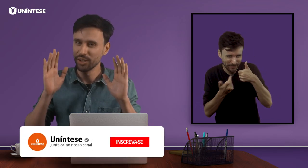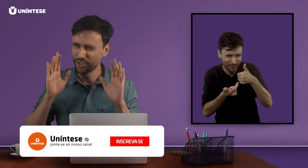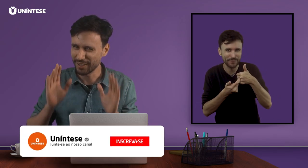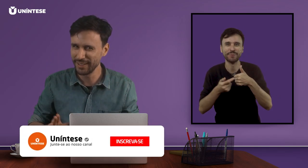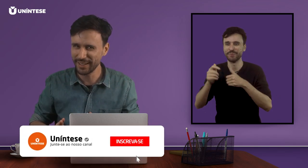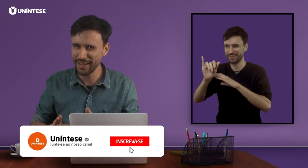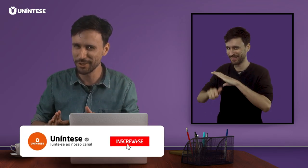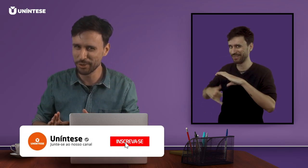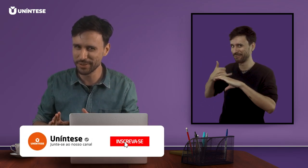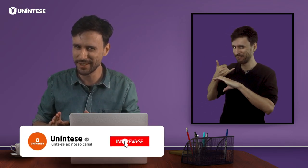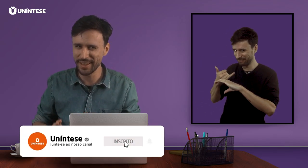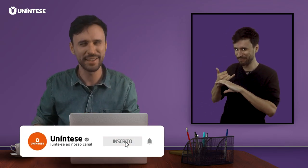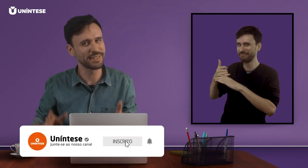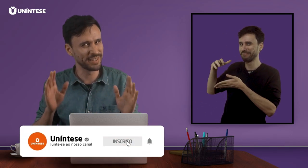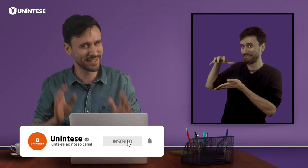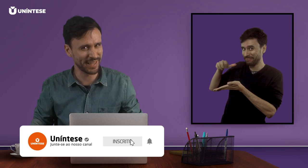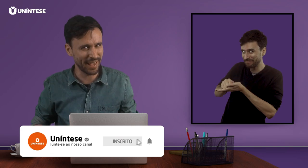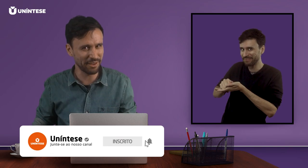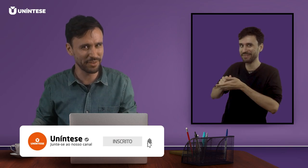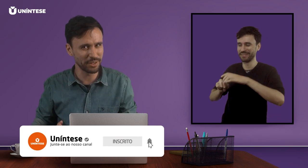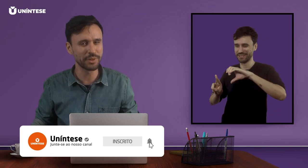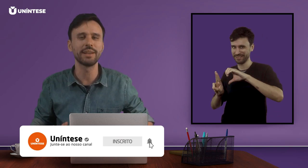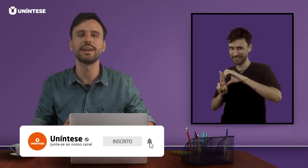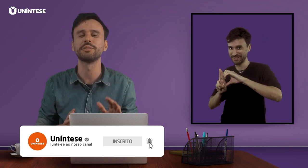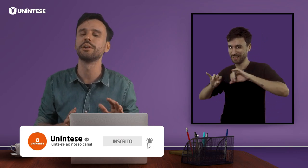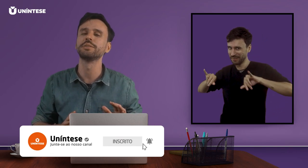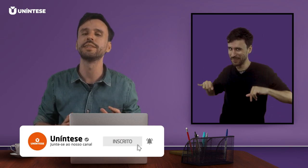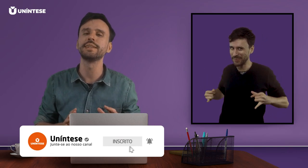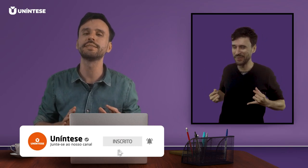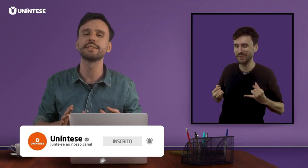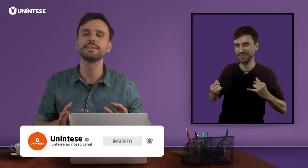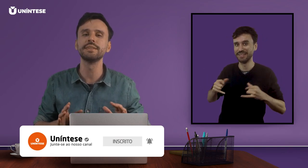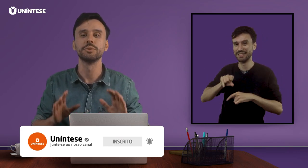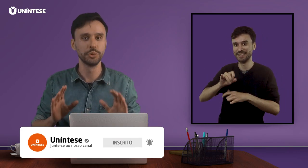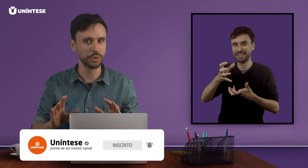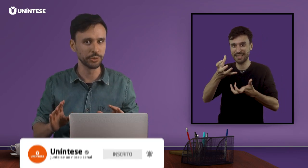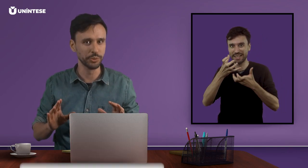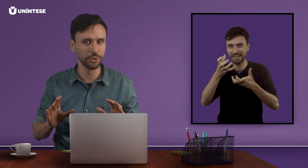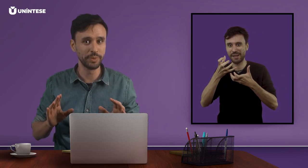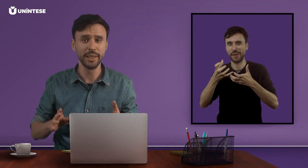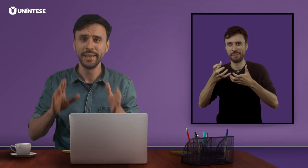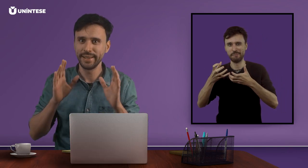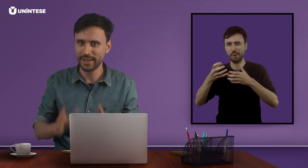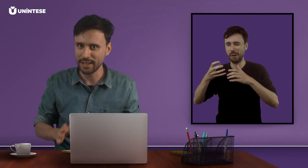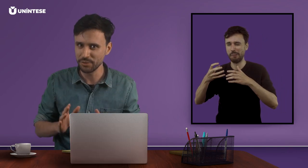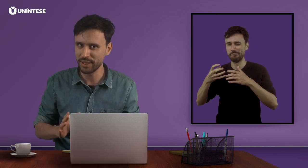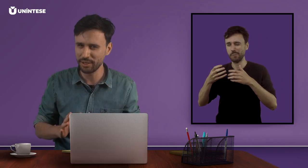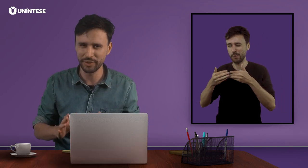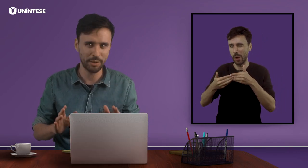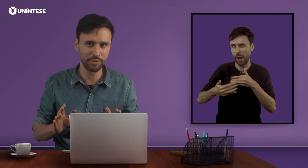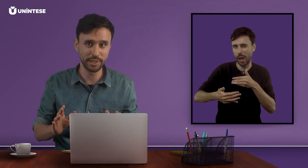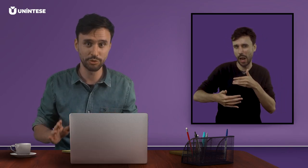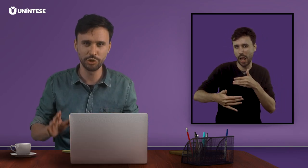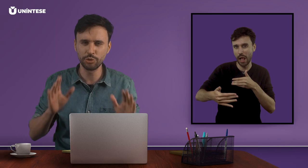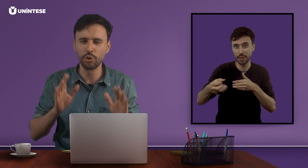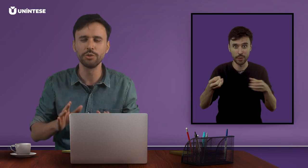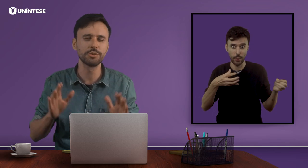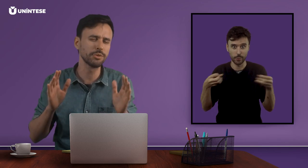já clica aí no gostei, se inscreve aí no canal da Uníntese, no YouTube, e caso queira ficar por dentro de todos os